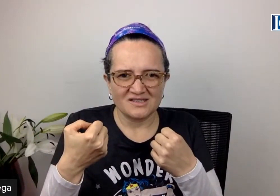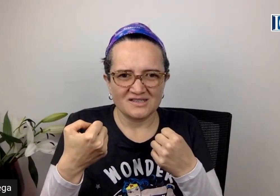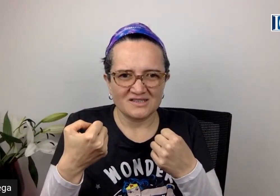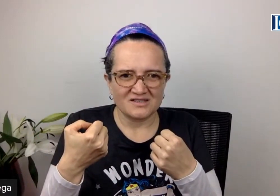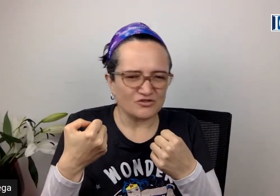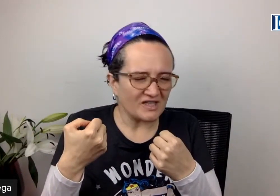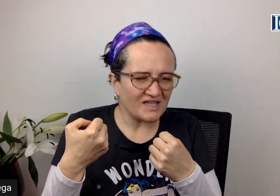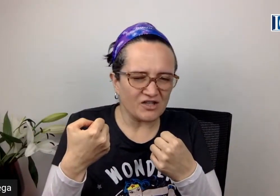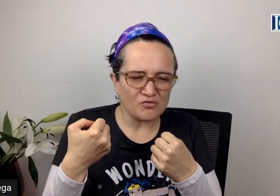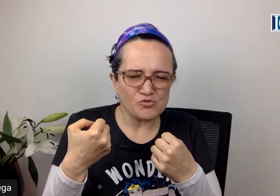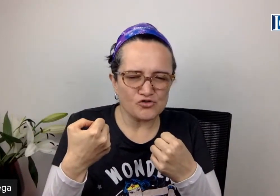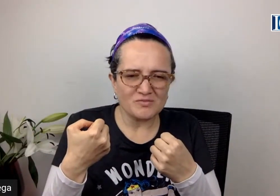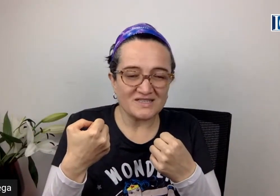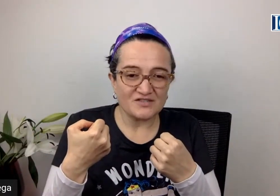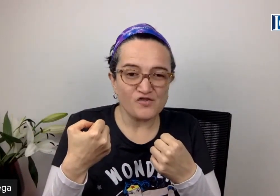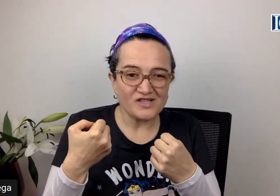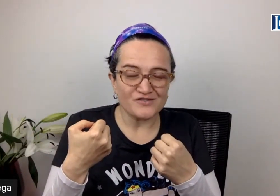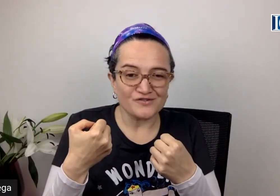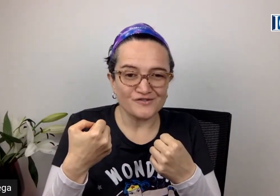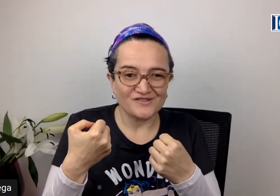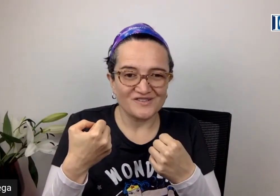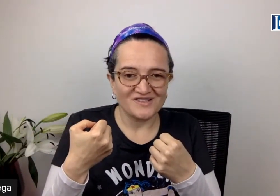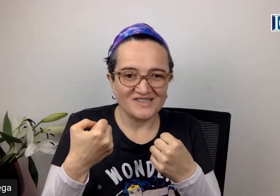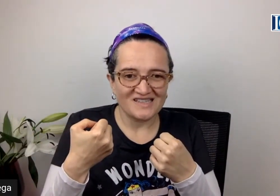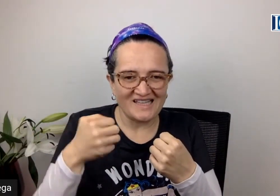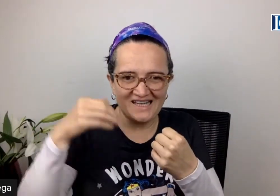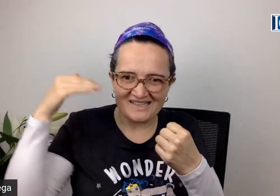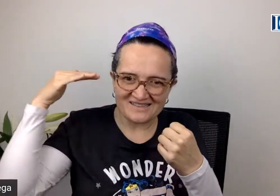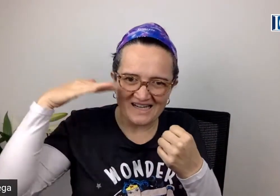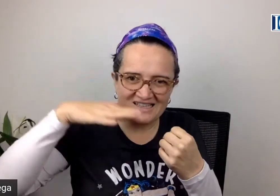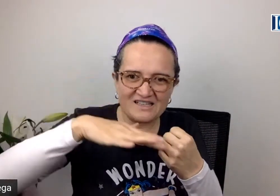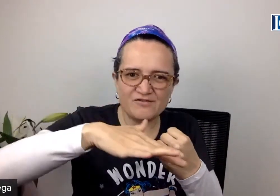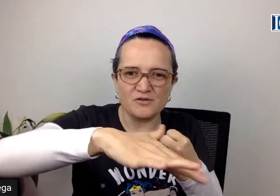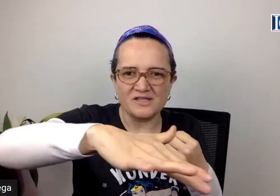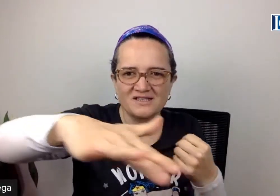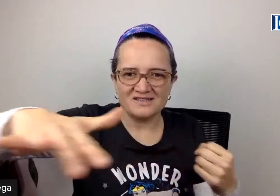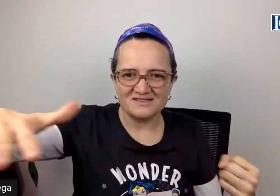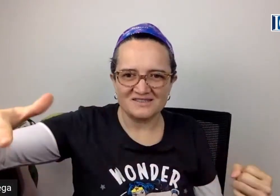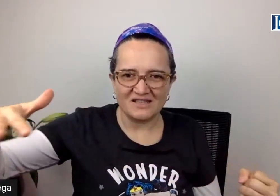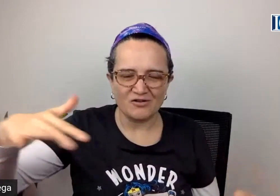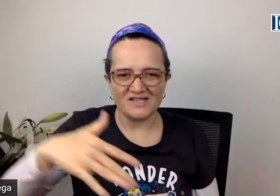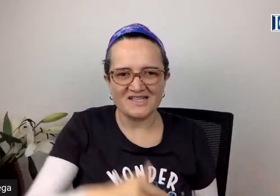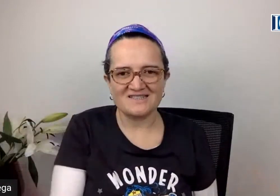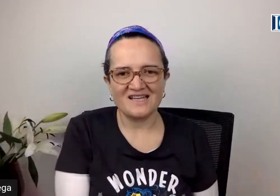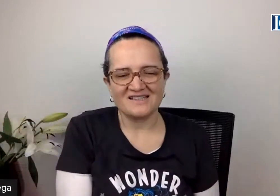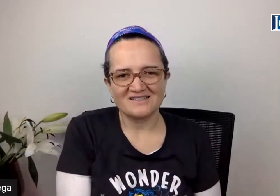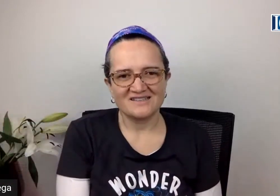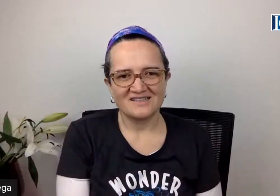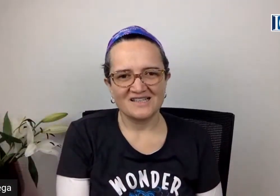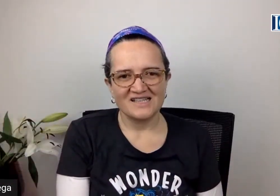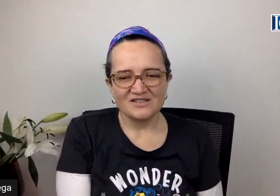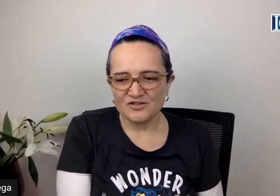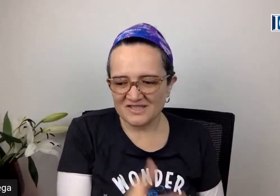nos ha requerido mucho más esfuerzo que el entrar en el fluir de lo que ya está entonces